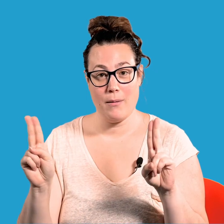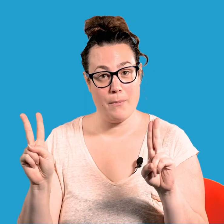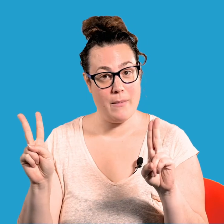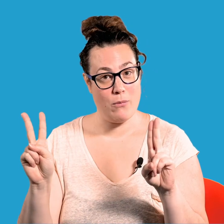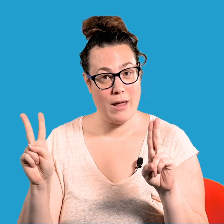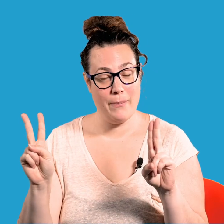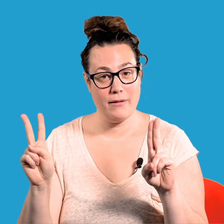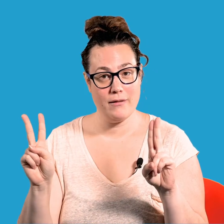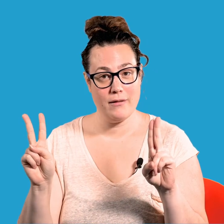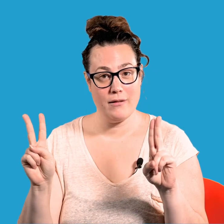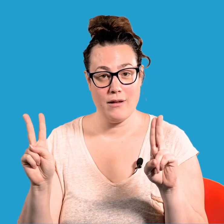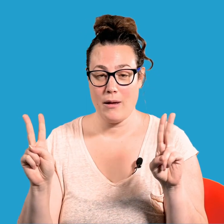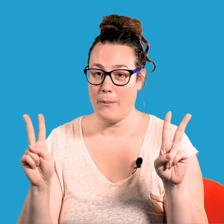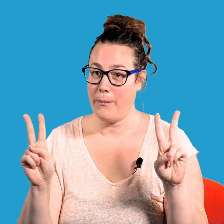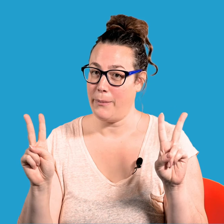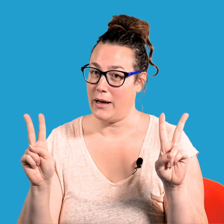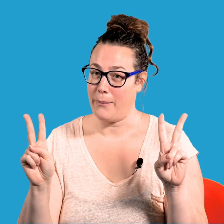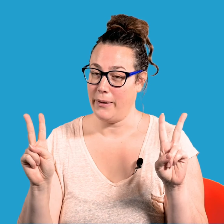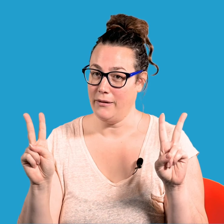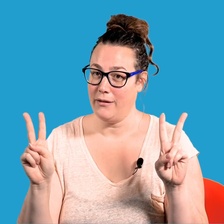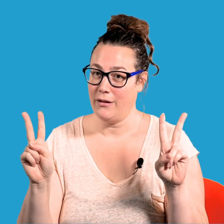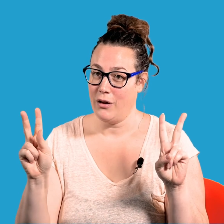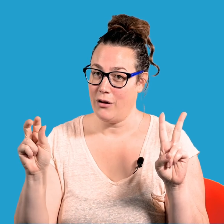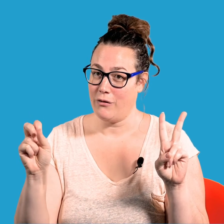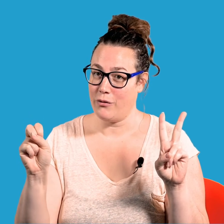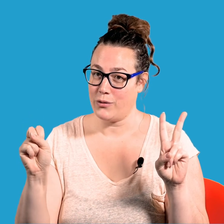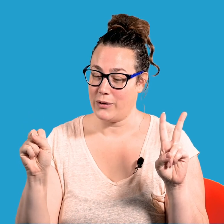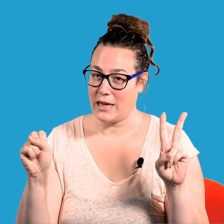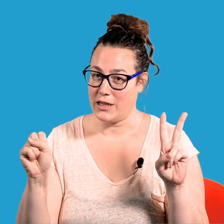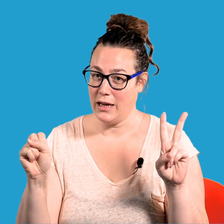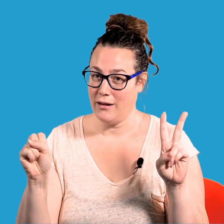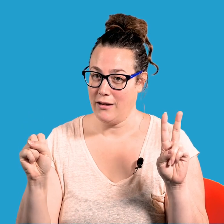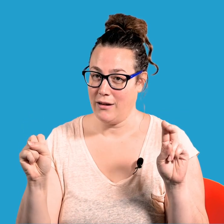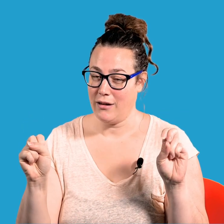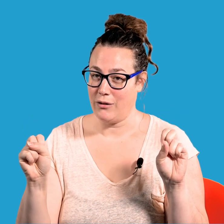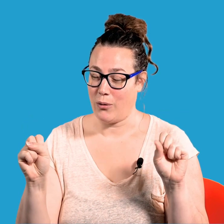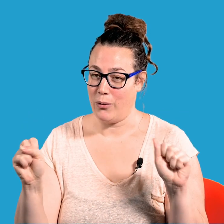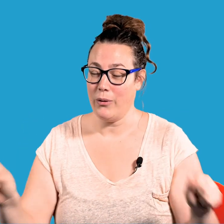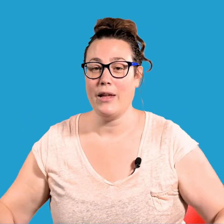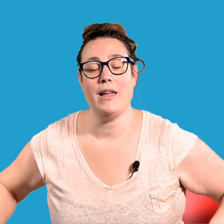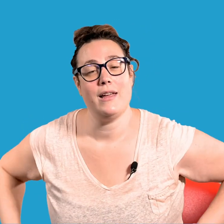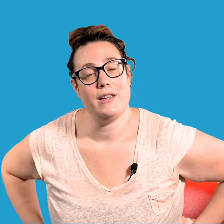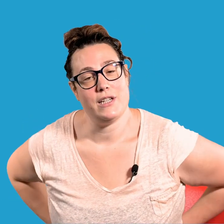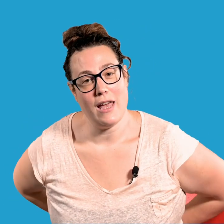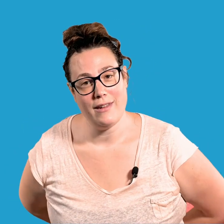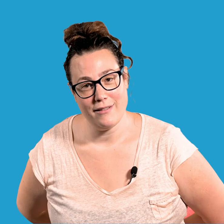Maman lapin, Papa lapin vont se cacher dans le jardin.